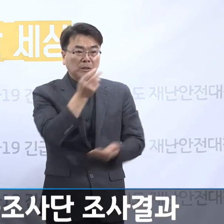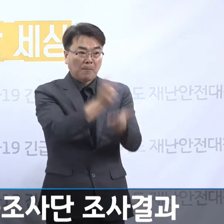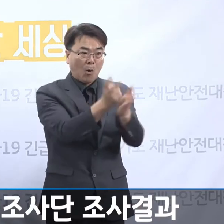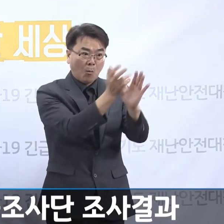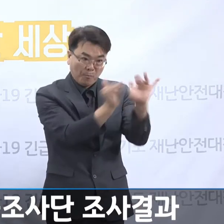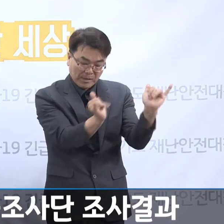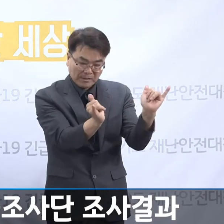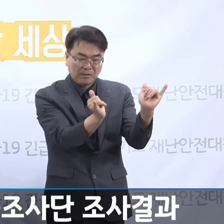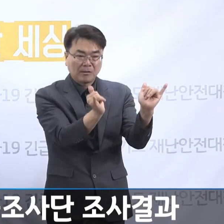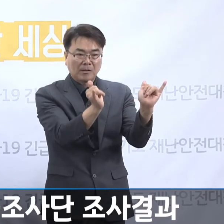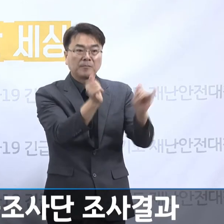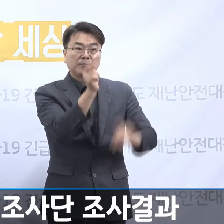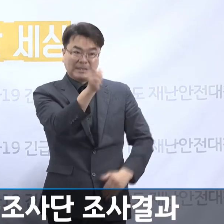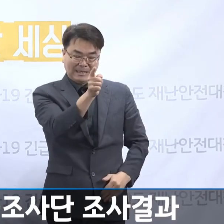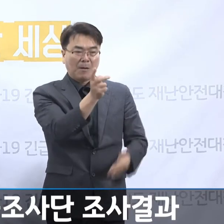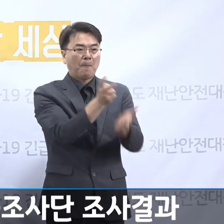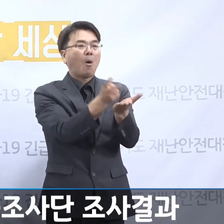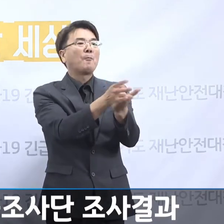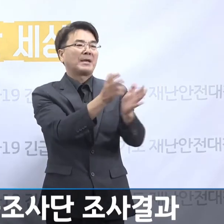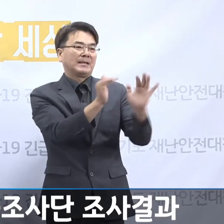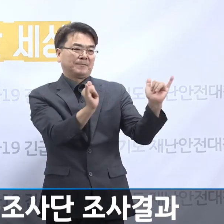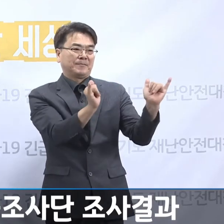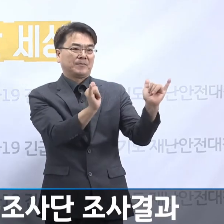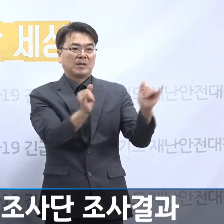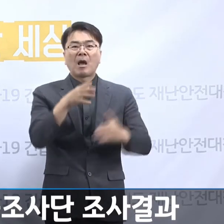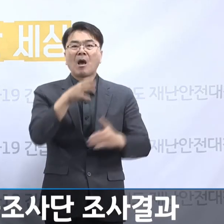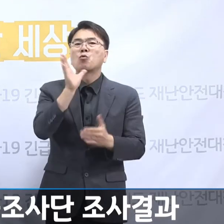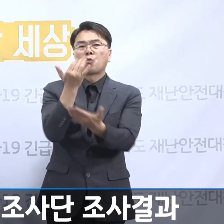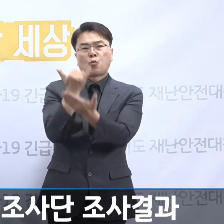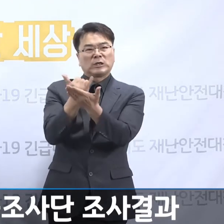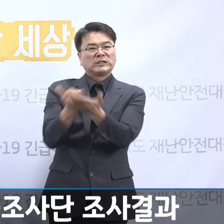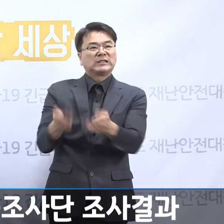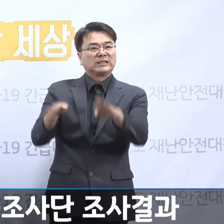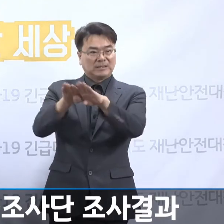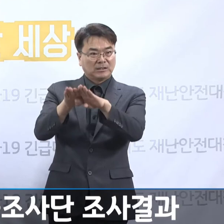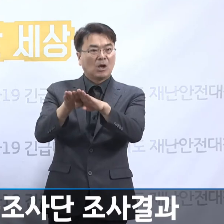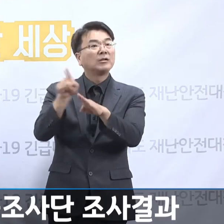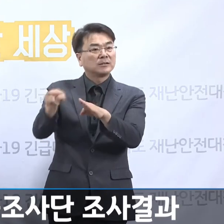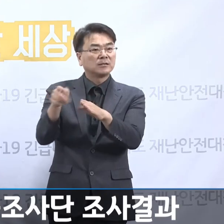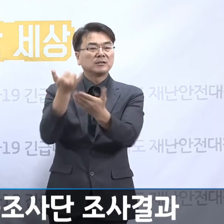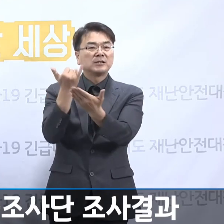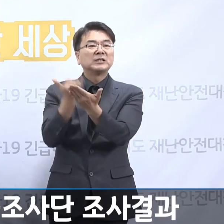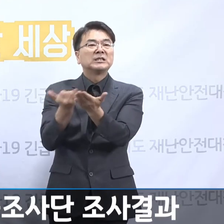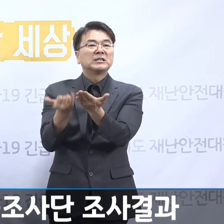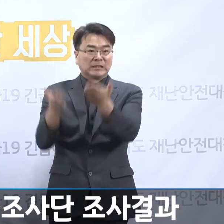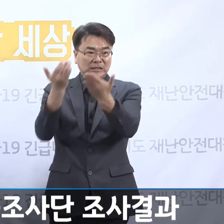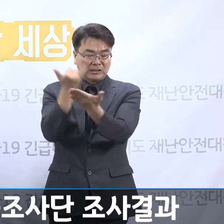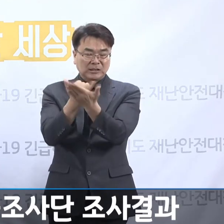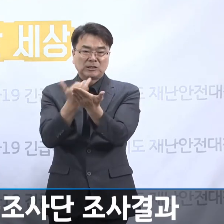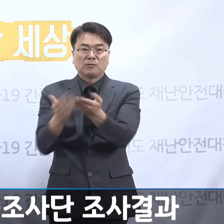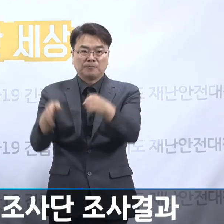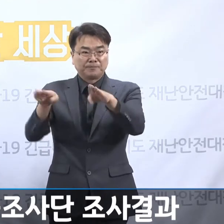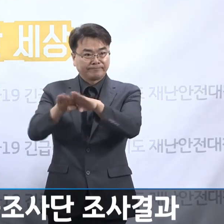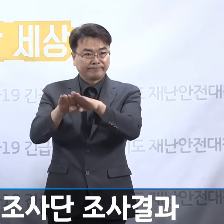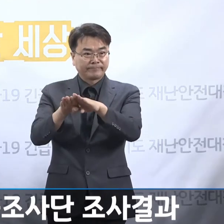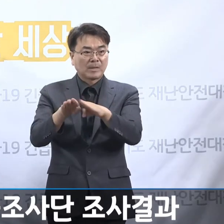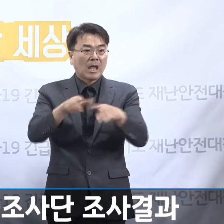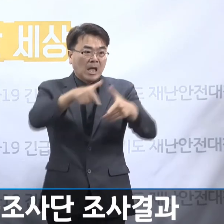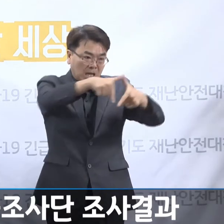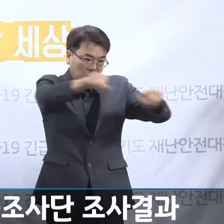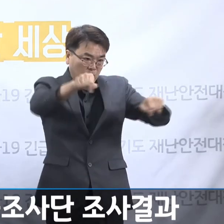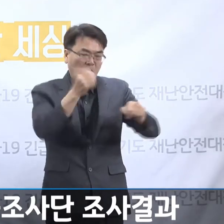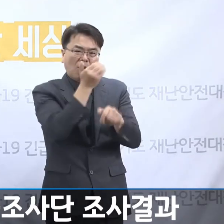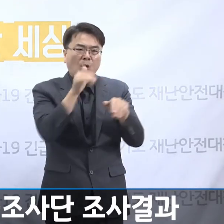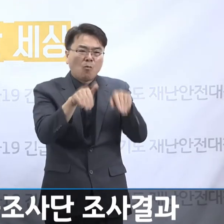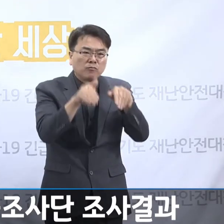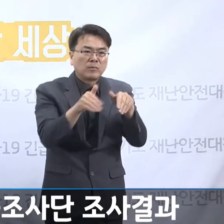이걸 법인이라고 하겠습니다. 그리고 양로시설 나눔의집, 이건 시설입니다. 그리고 일본군 위안부 역사관,